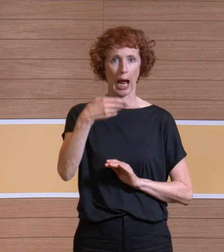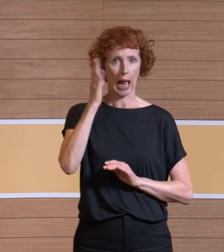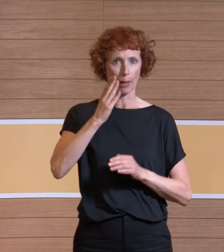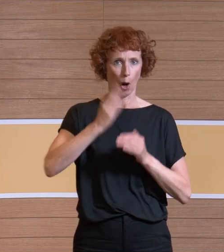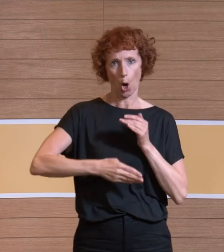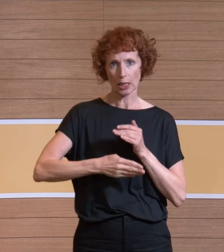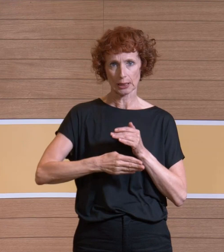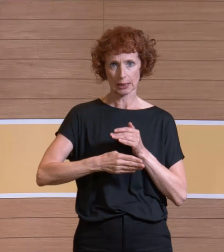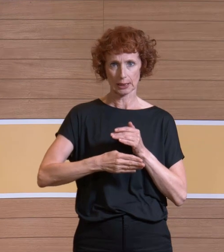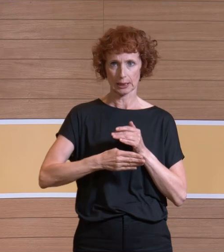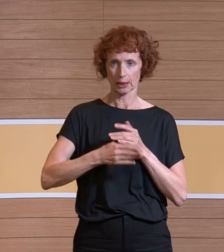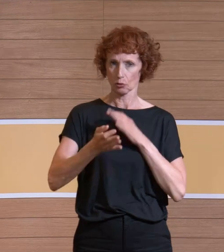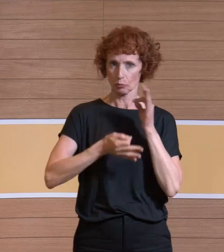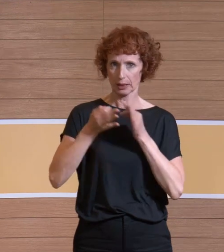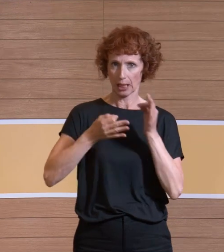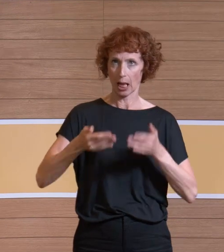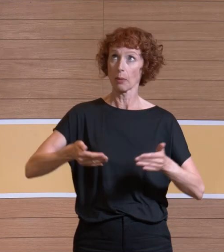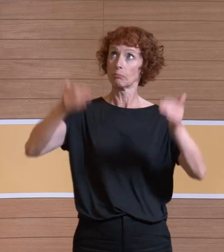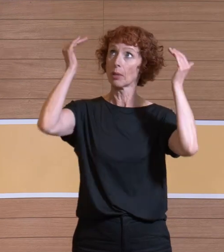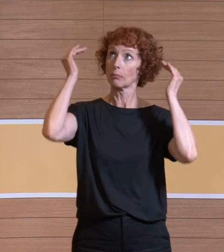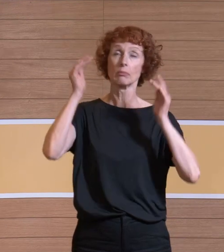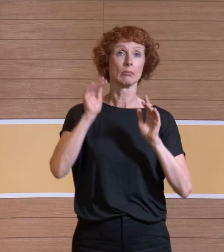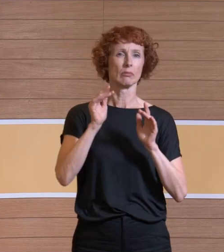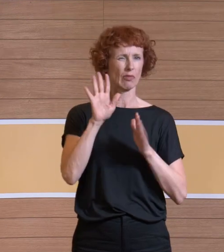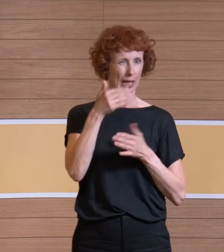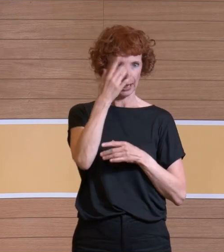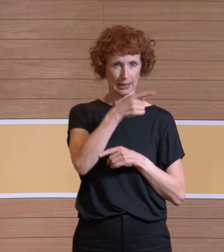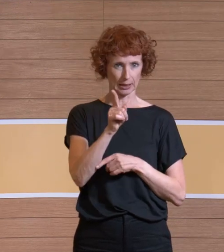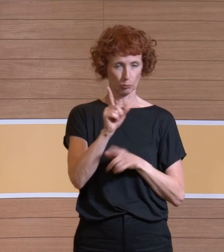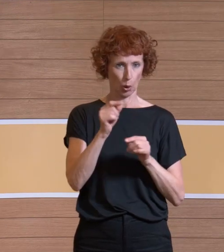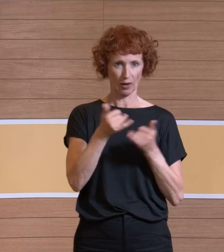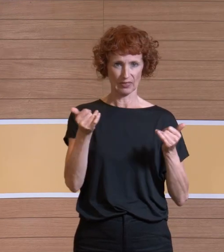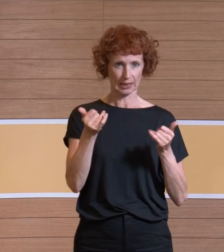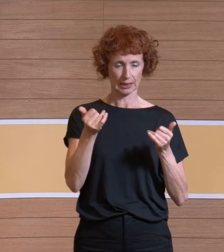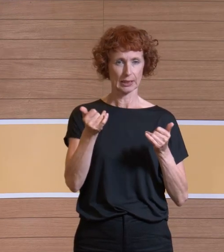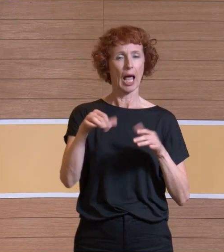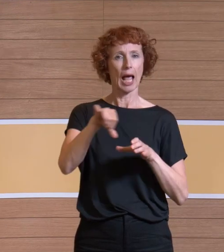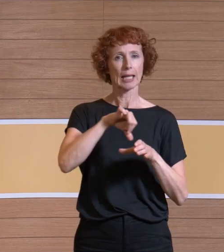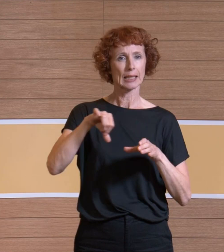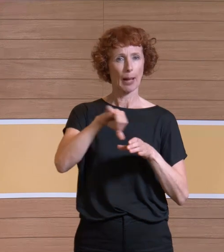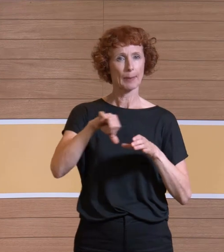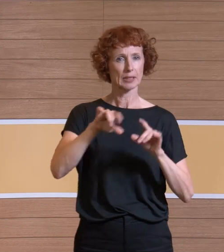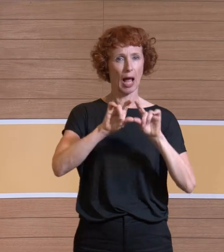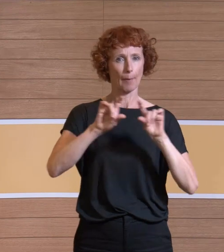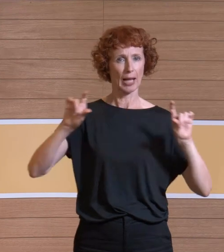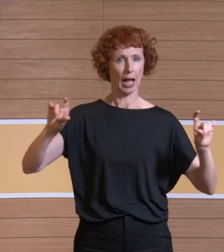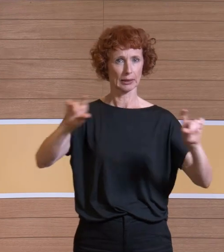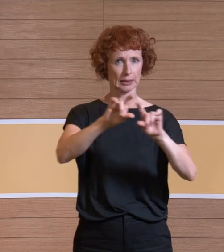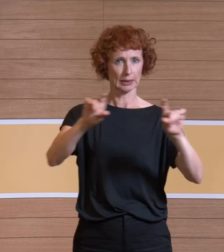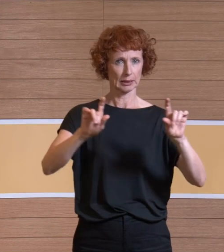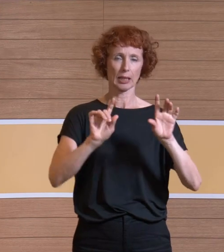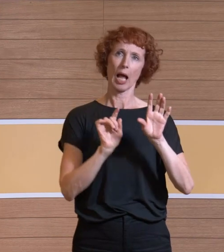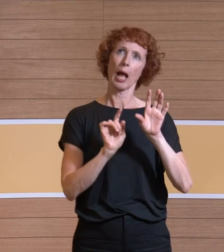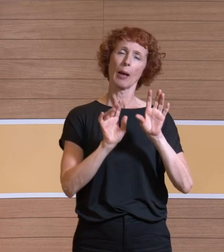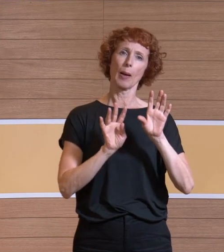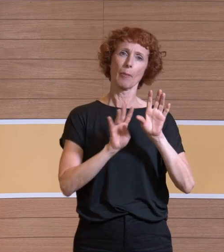Sie vielleicht, hier sind jetzt keine an der Decke angebracht. Das sind perforierte Gipsplatten, wo dahinter eine Mineralwollefaserlage liegt, die den